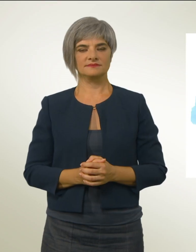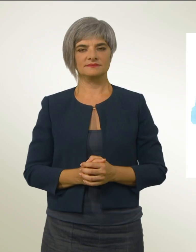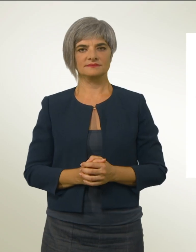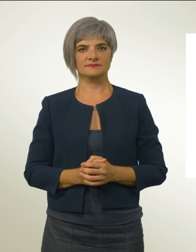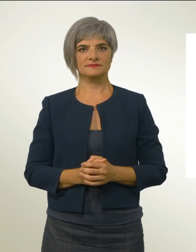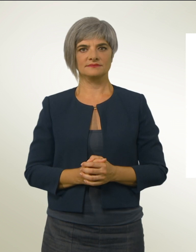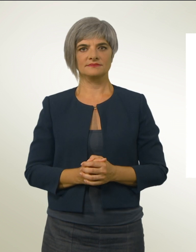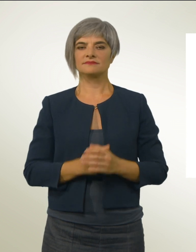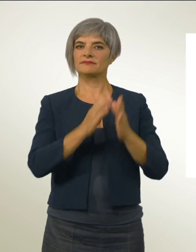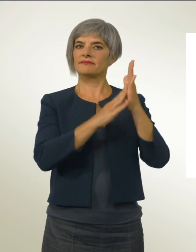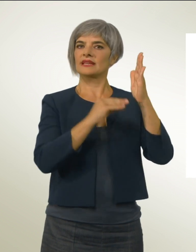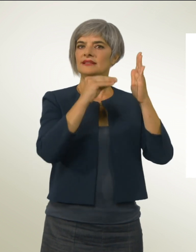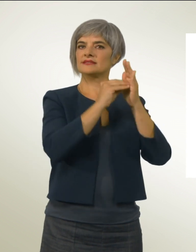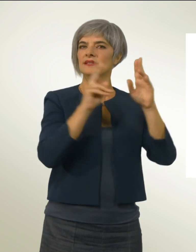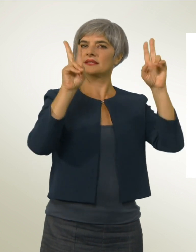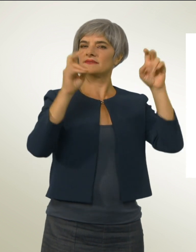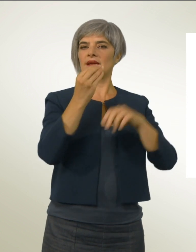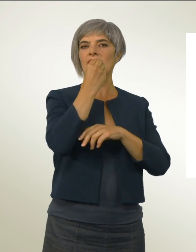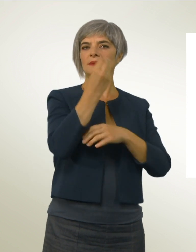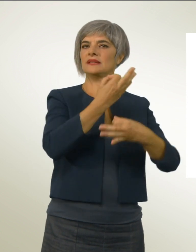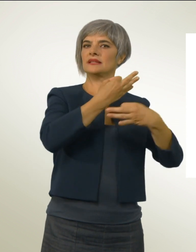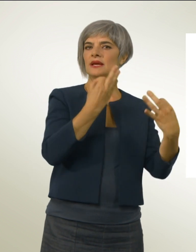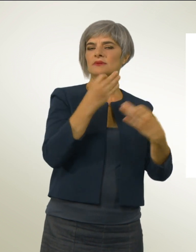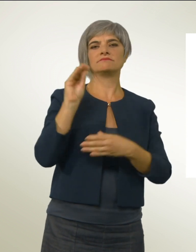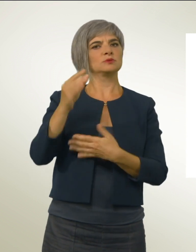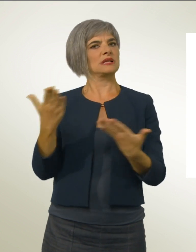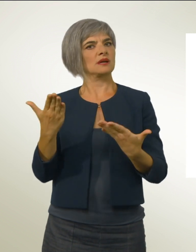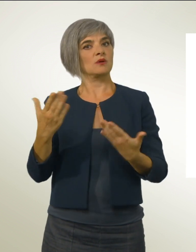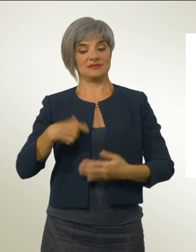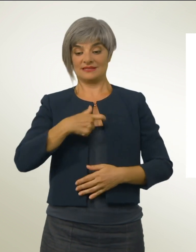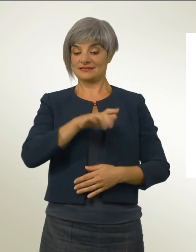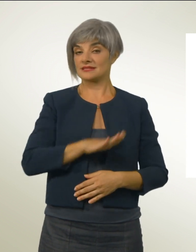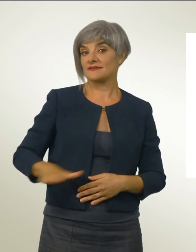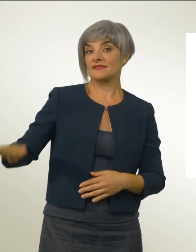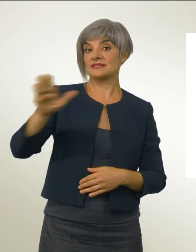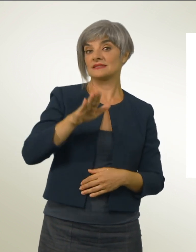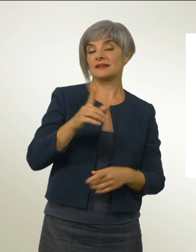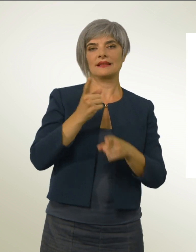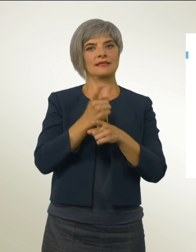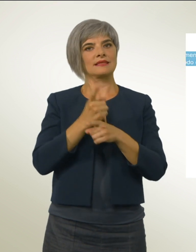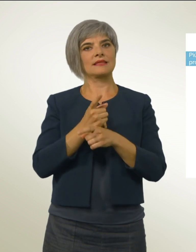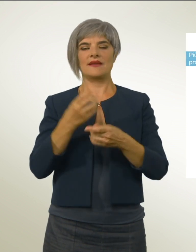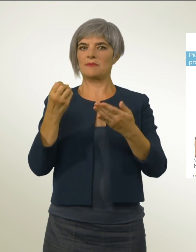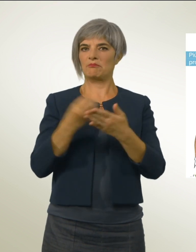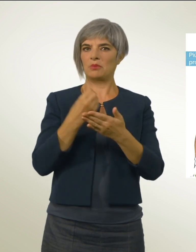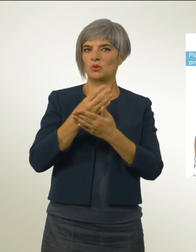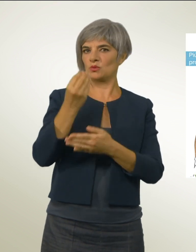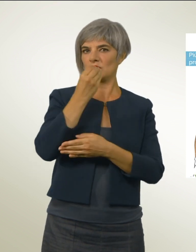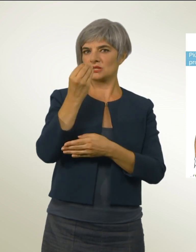L'iniziativa per alimenti equi chiede che in Svizzera siano offerte più derrate alimentari prodotte in modo sostenibile ed equo.